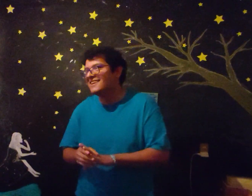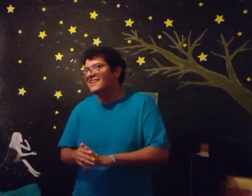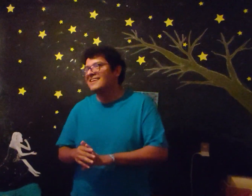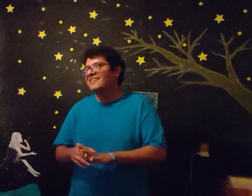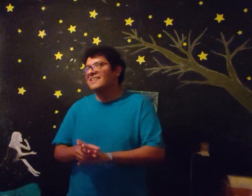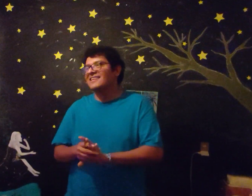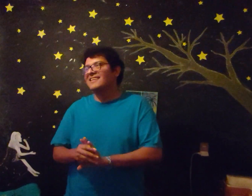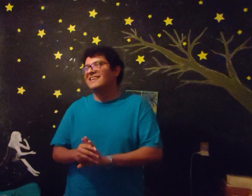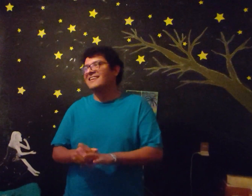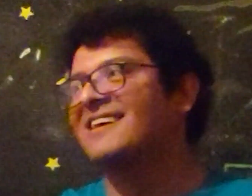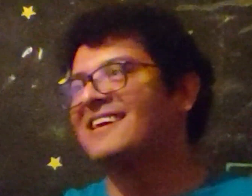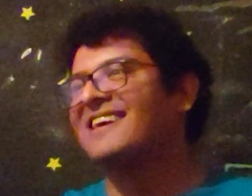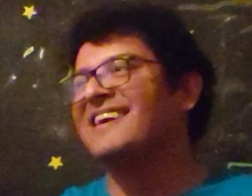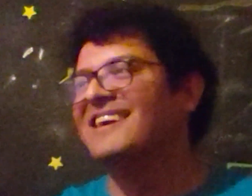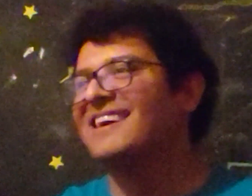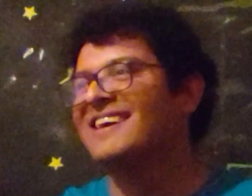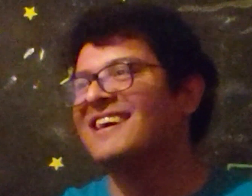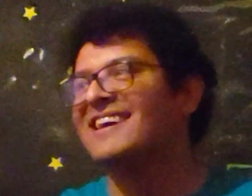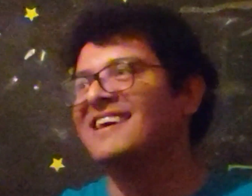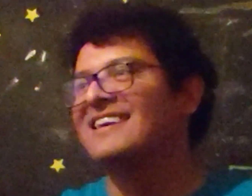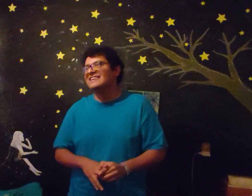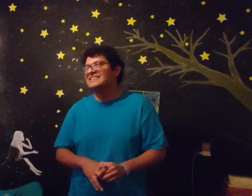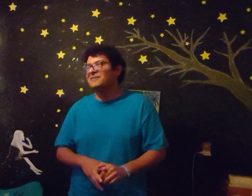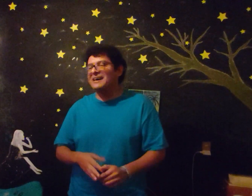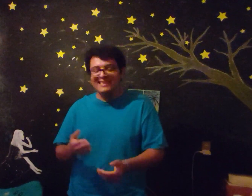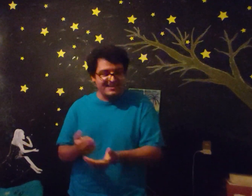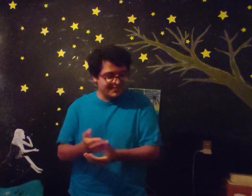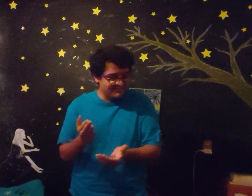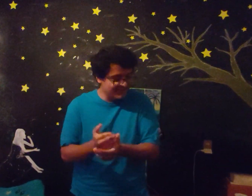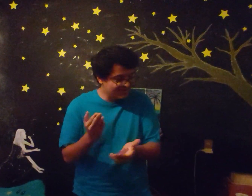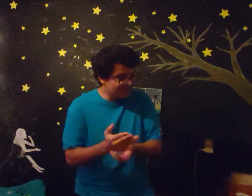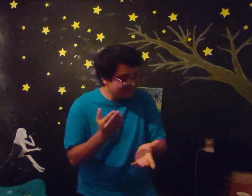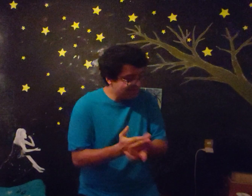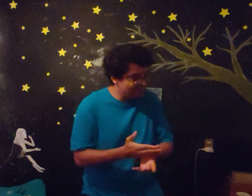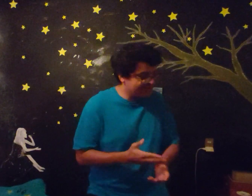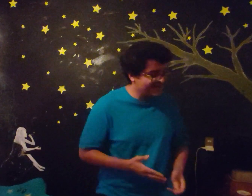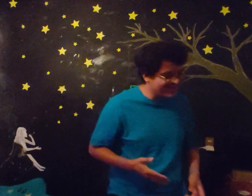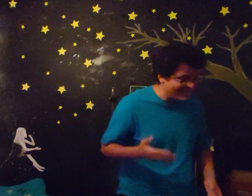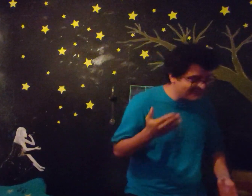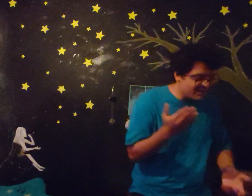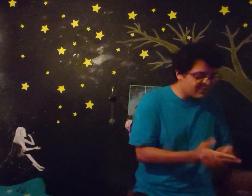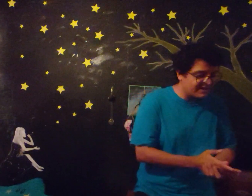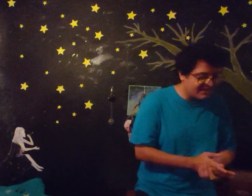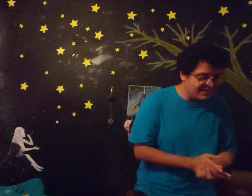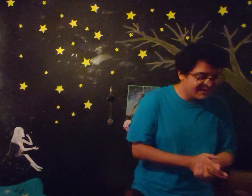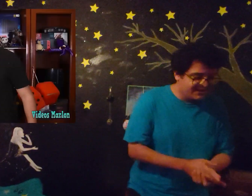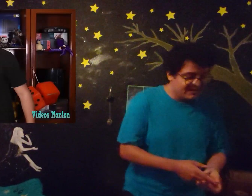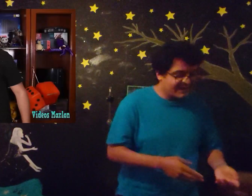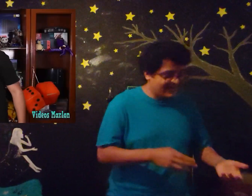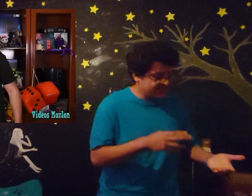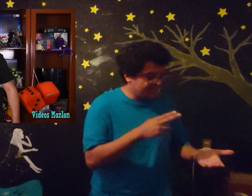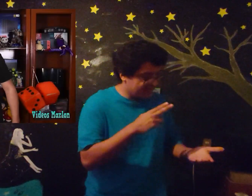Ah Un al canal Cebadísimo el Cruelé ¿Por qué? ¿Qué crees mi Cruelé? ¡Uh! Hashtag